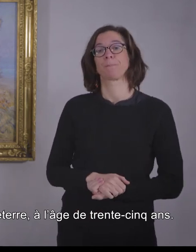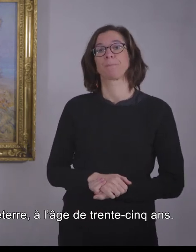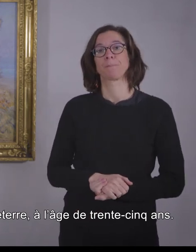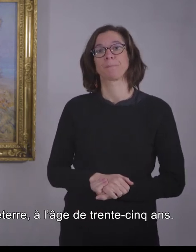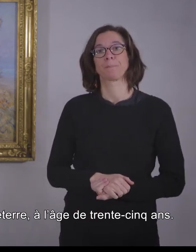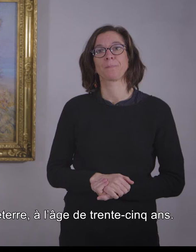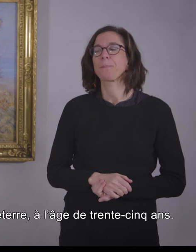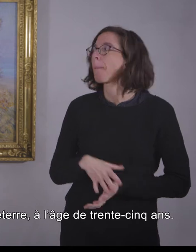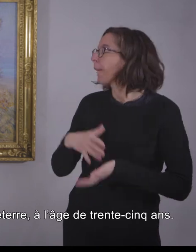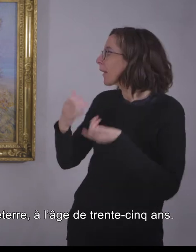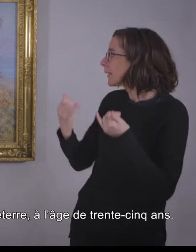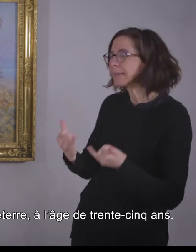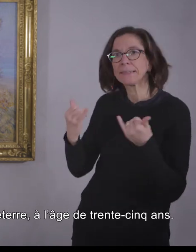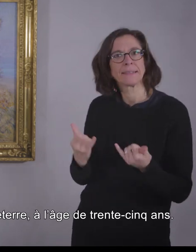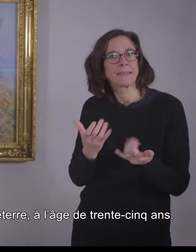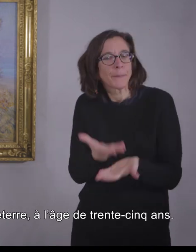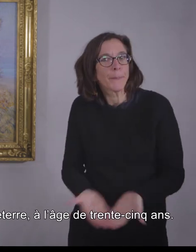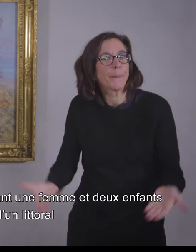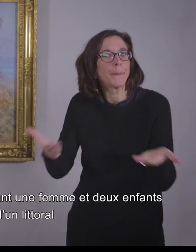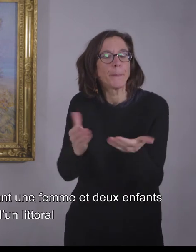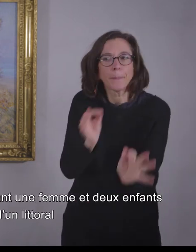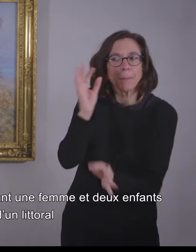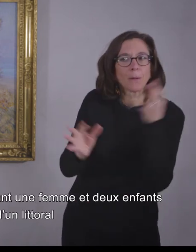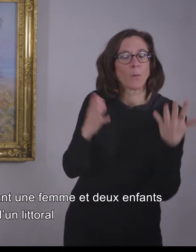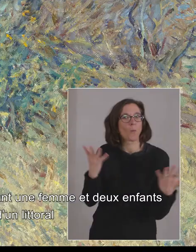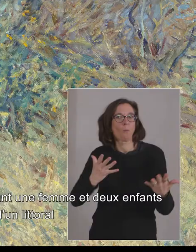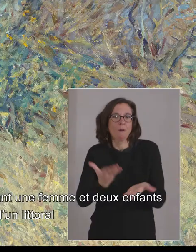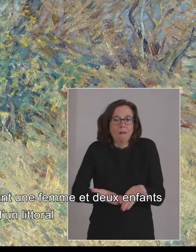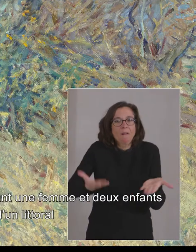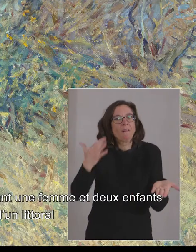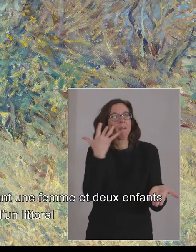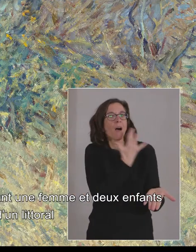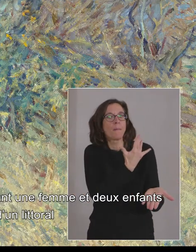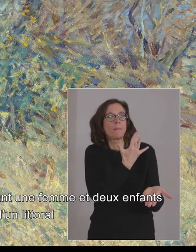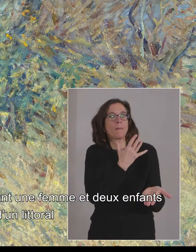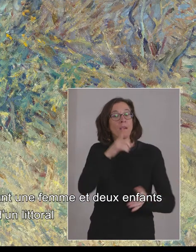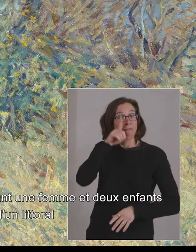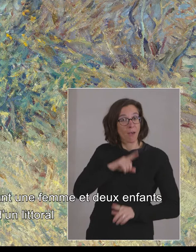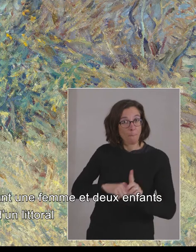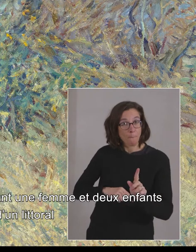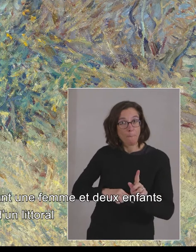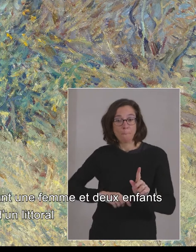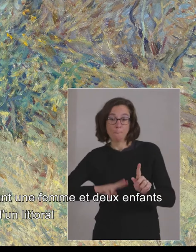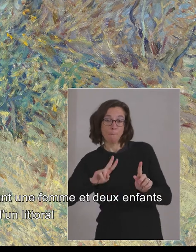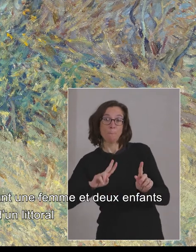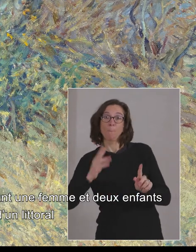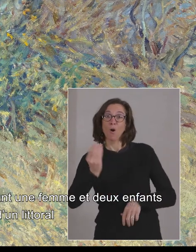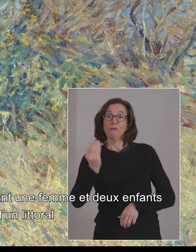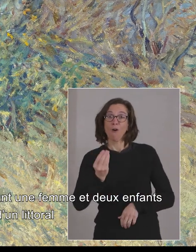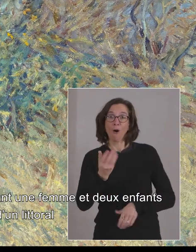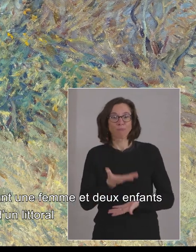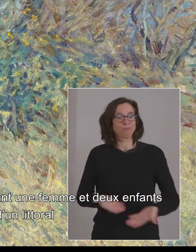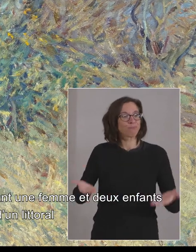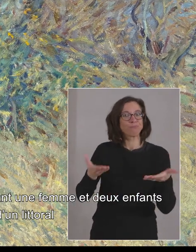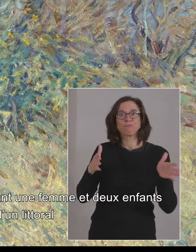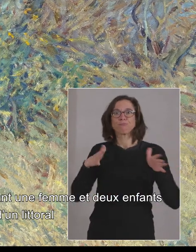Nous découvrons ici une scène agréable représentant une femme et deux enfants qui semblent se promener